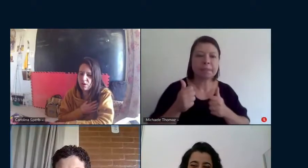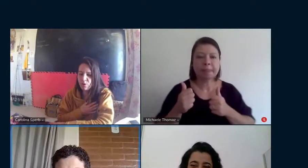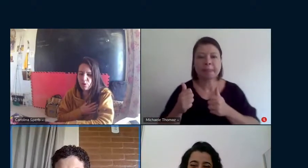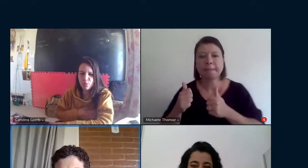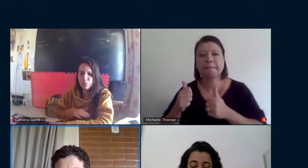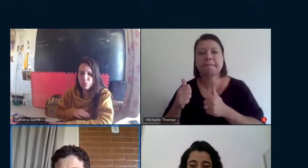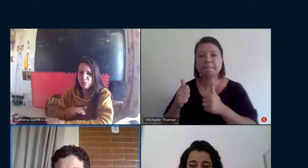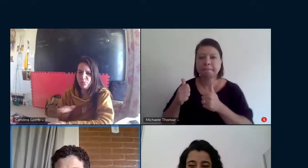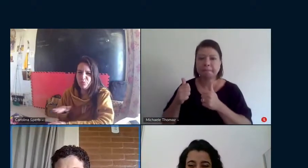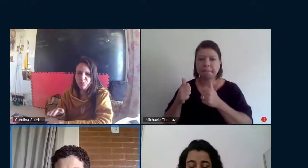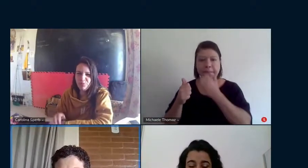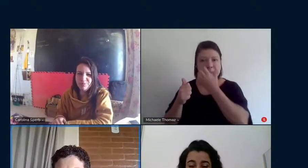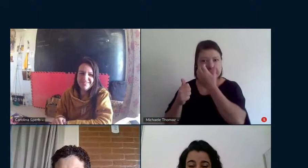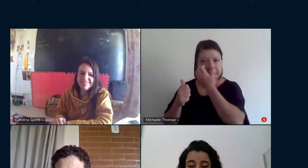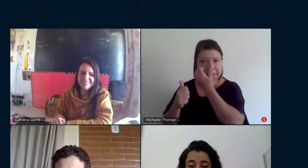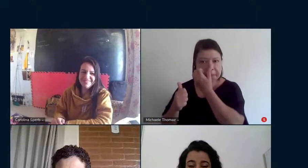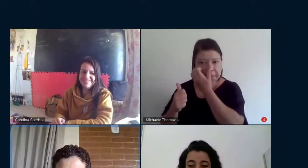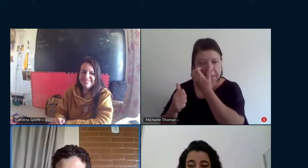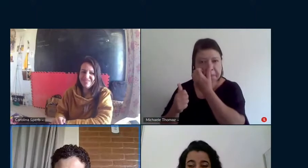certo.